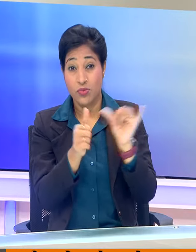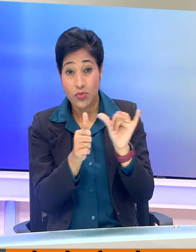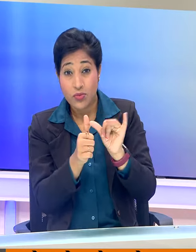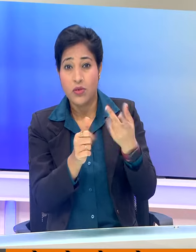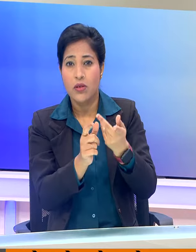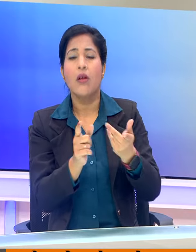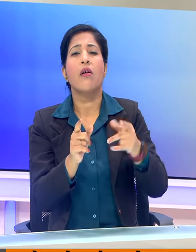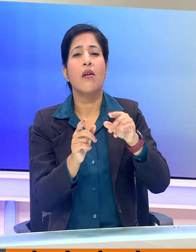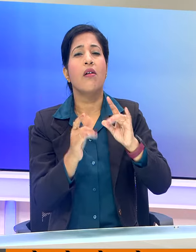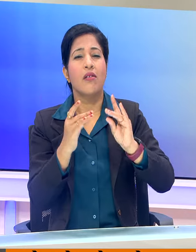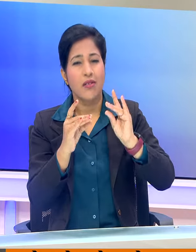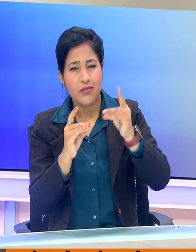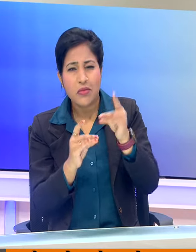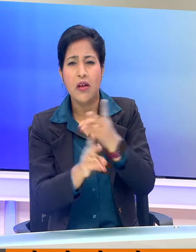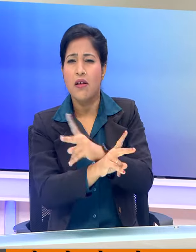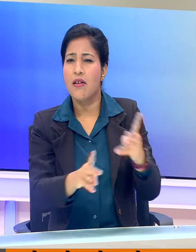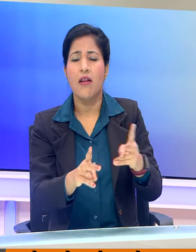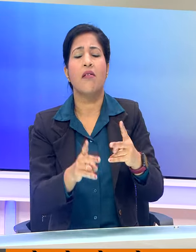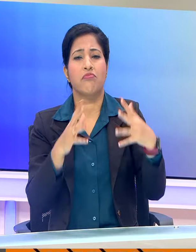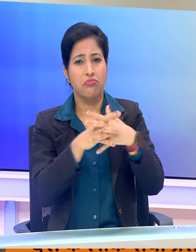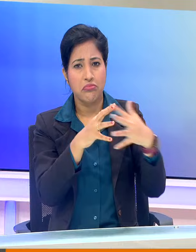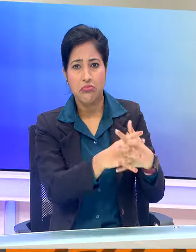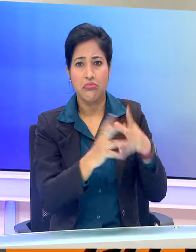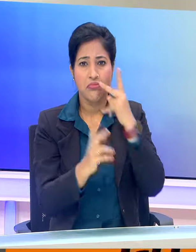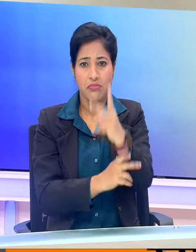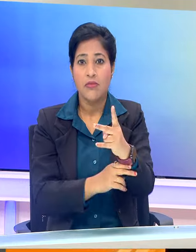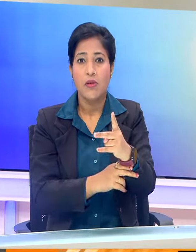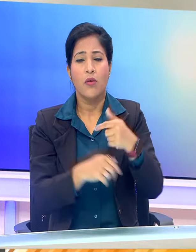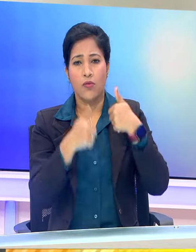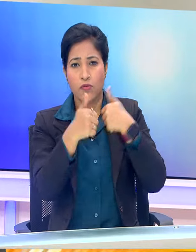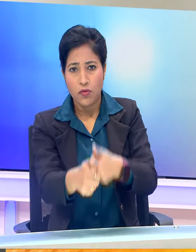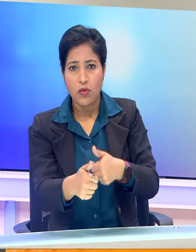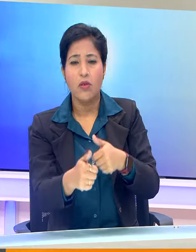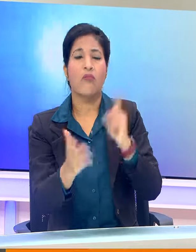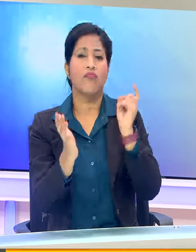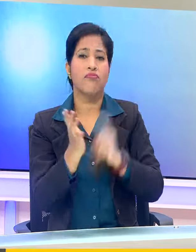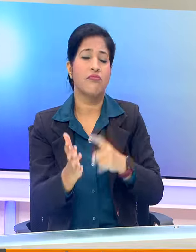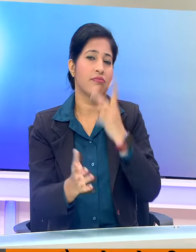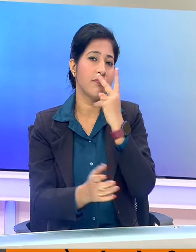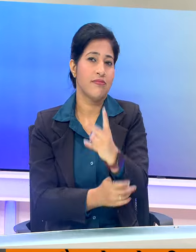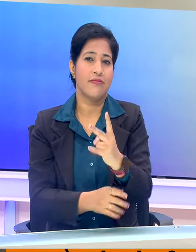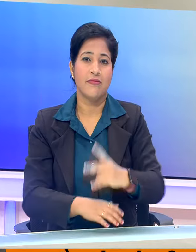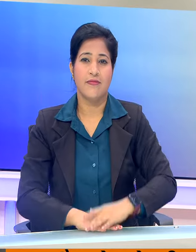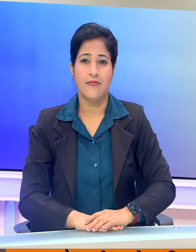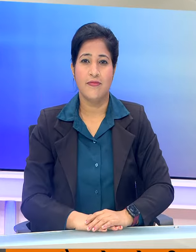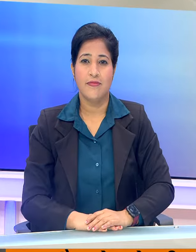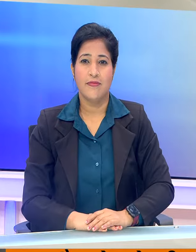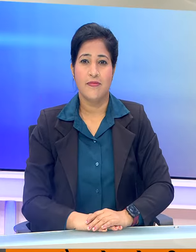हमारी वेब साइट पर भी उपलब्ध है और आप इन्यों फॉलो और सब्सक्राइब भी कर सकते हैं